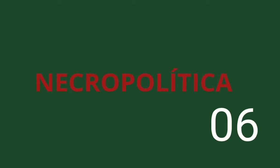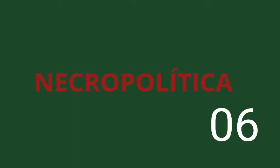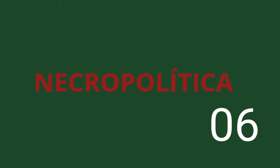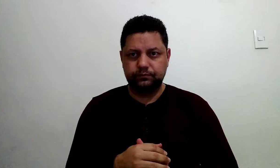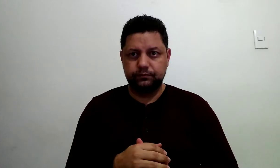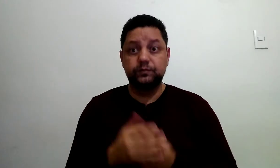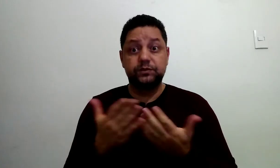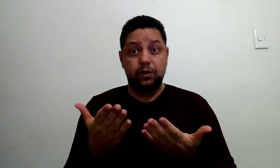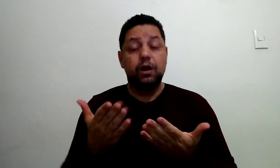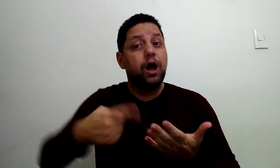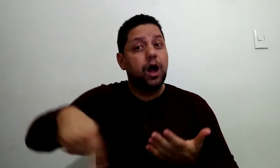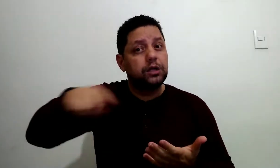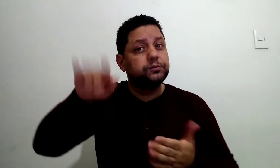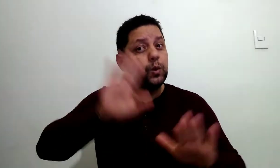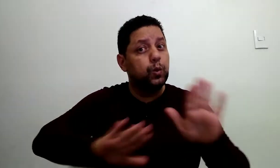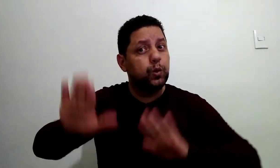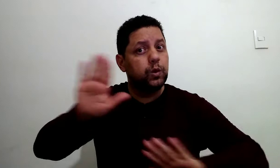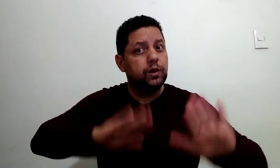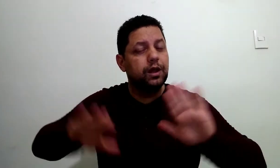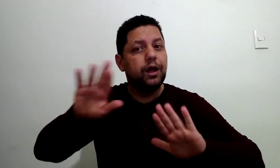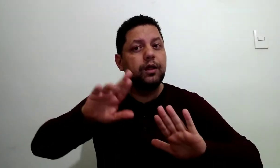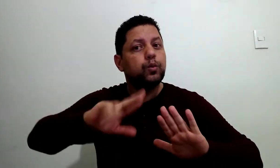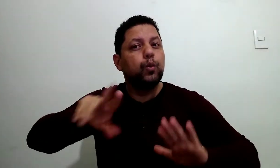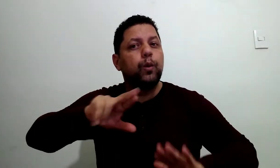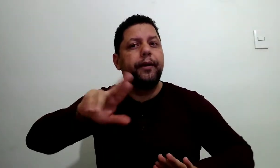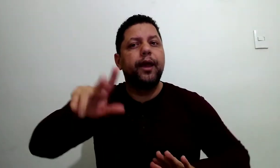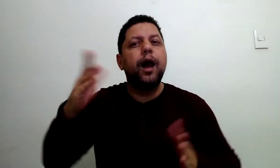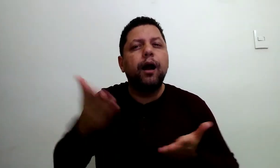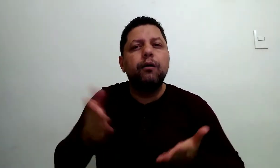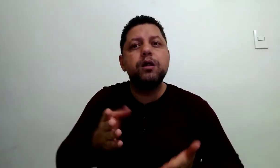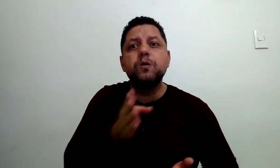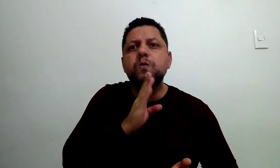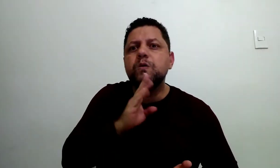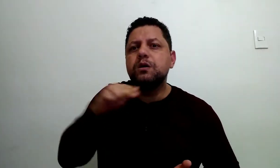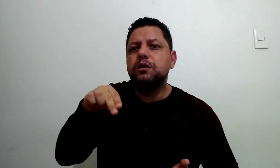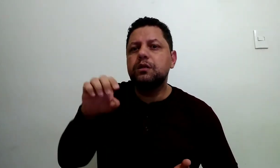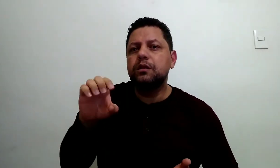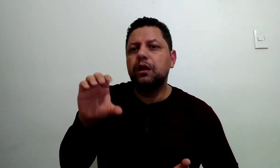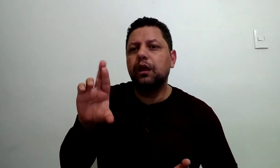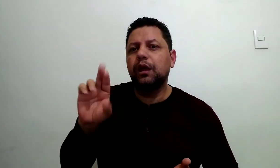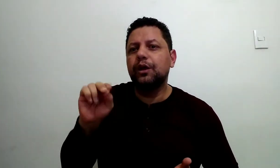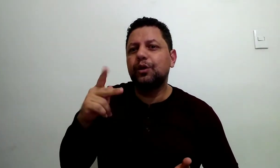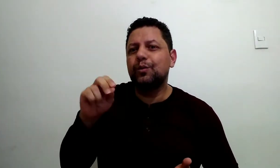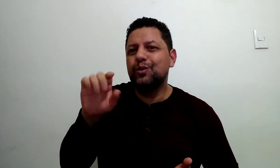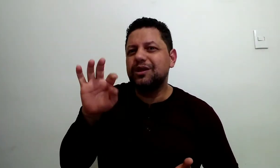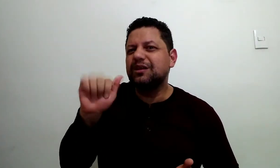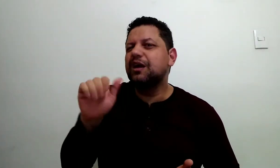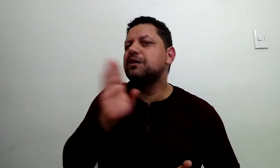É preciso ter cuidado para entender como a necropolítica se estabelece nas relações de